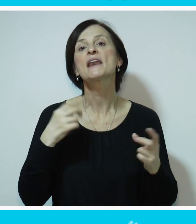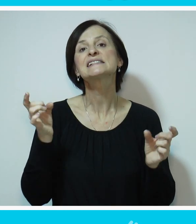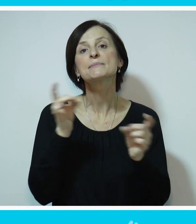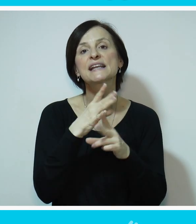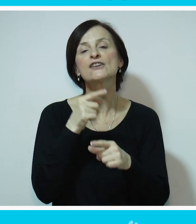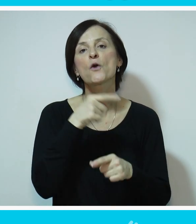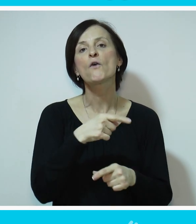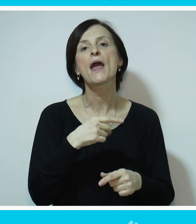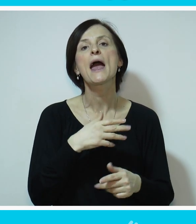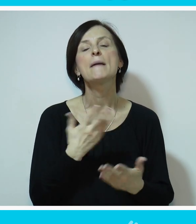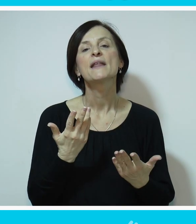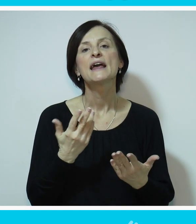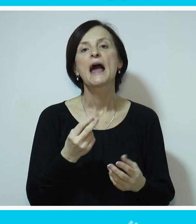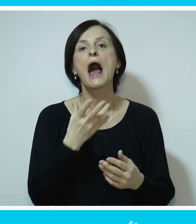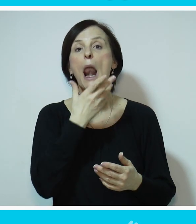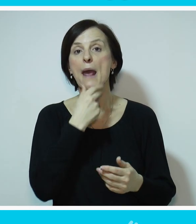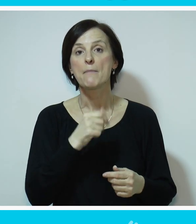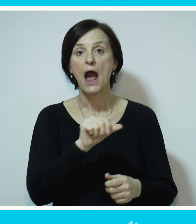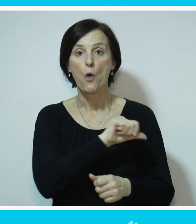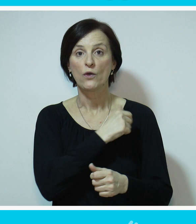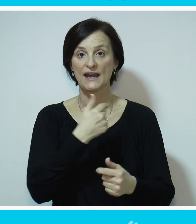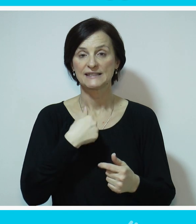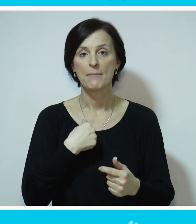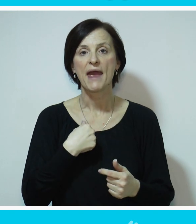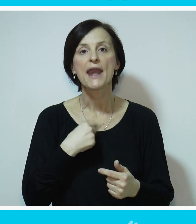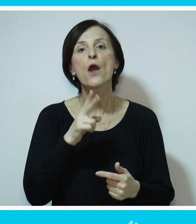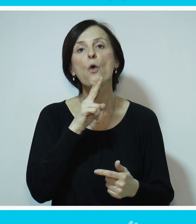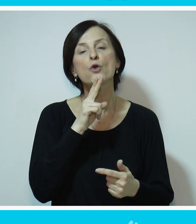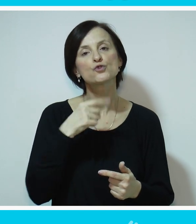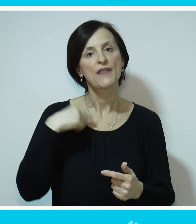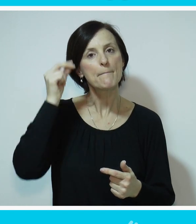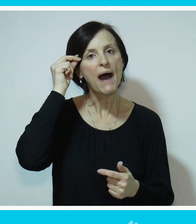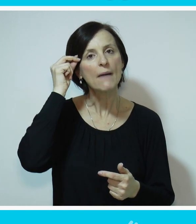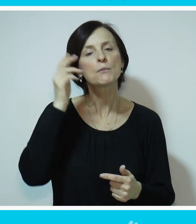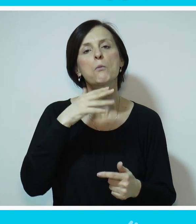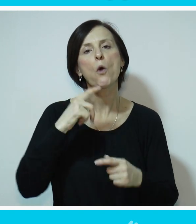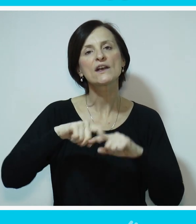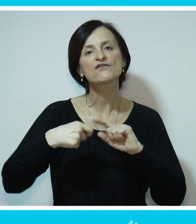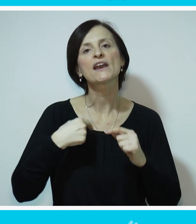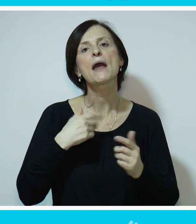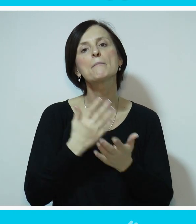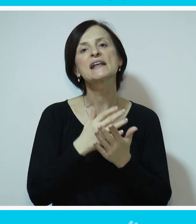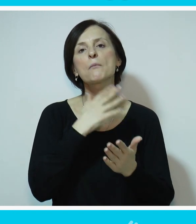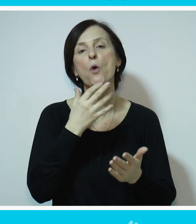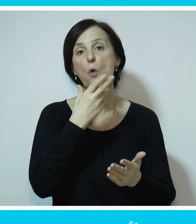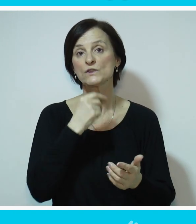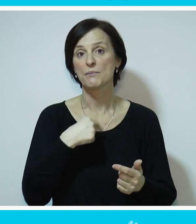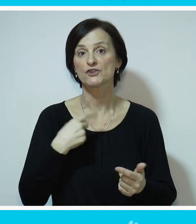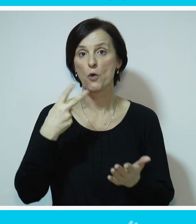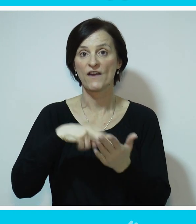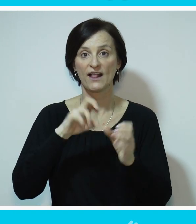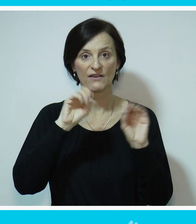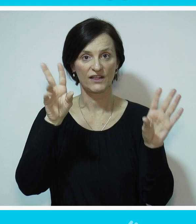srećna, ovo mi je neka izuzetna ljubilana godina koju ću da pantim, po mnogim stvarima. Jako sam bila uspješna u ovoj